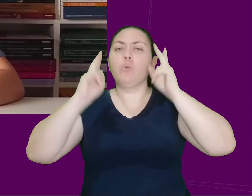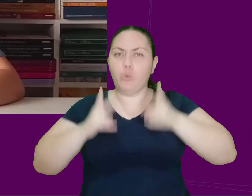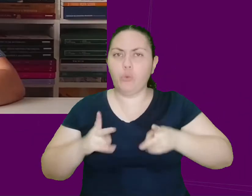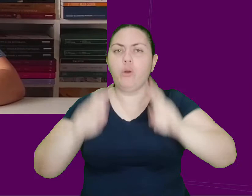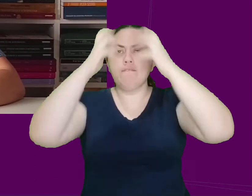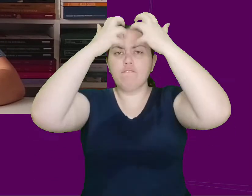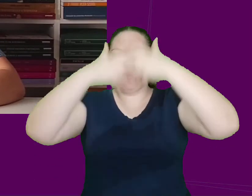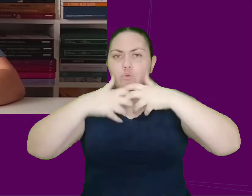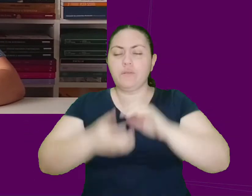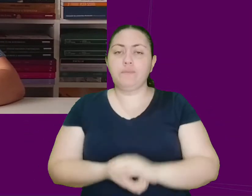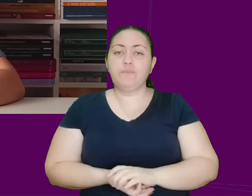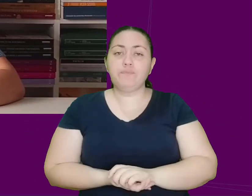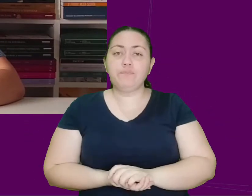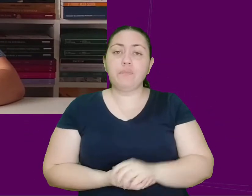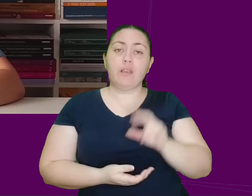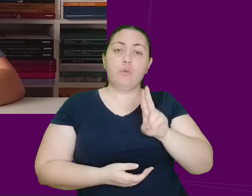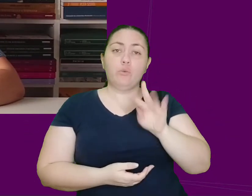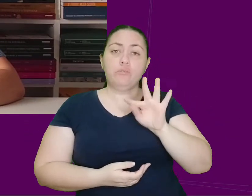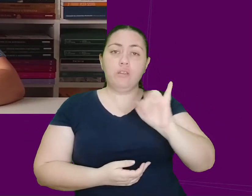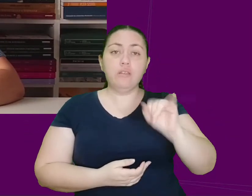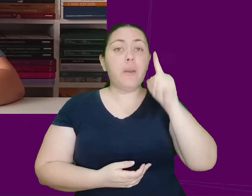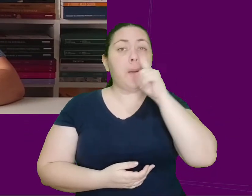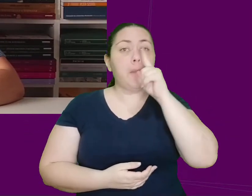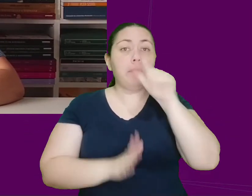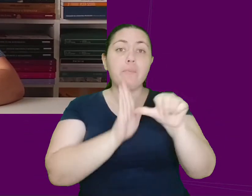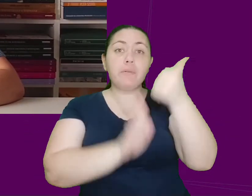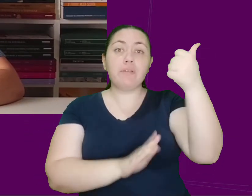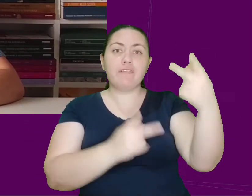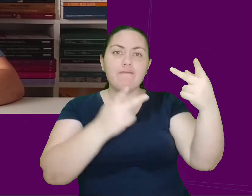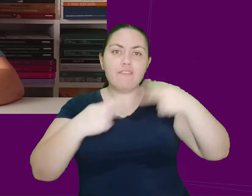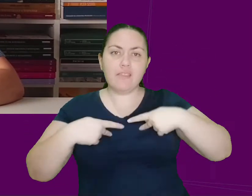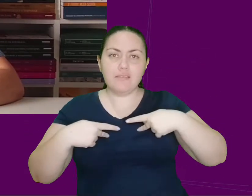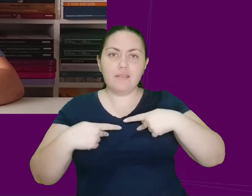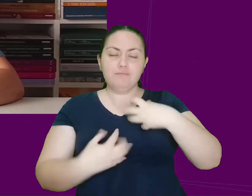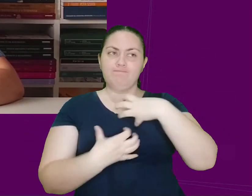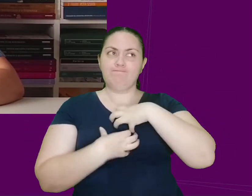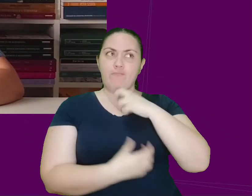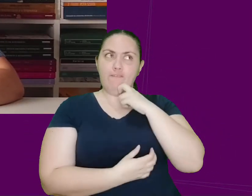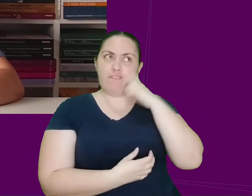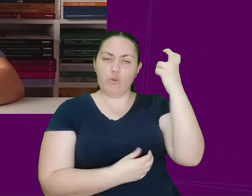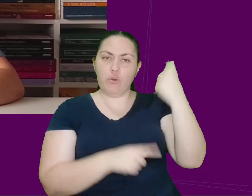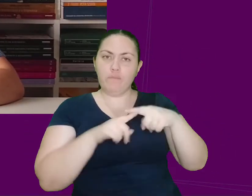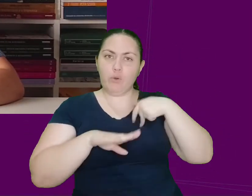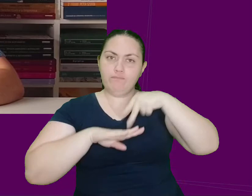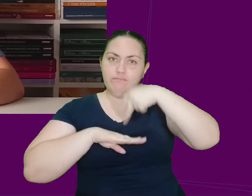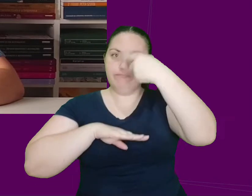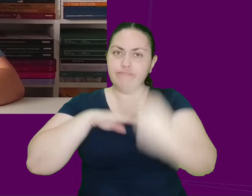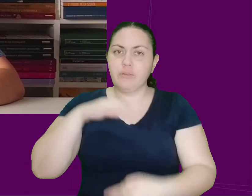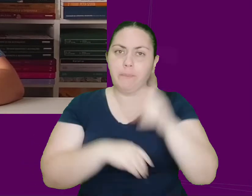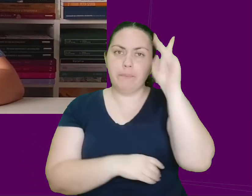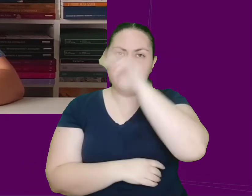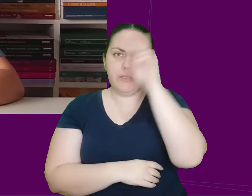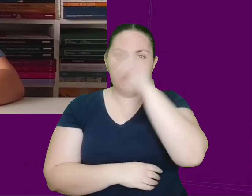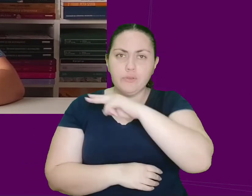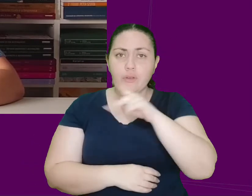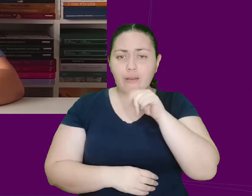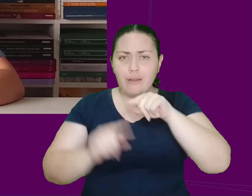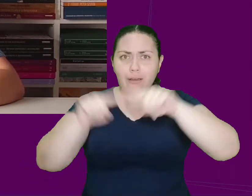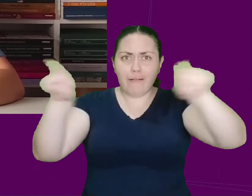Na UTI, ele recebeu a primeira visita da mãe e ficou envergonhado pelo que havia feito, por ter se atirado, bêbado, em um lago de meio